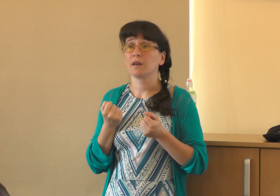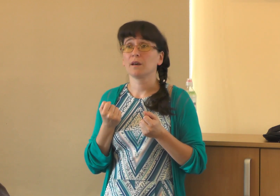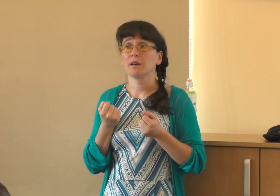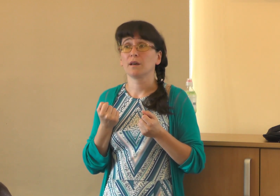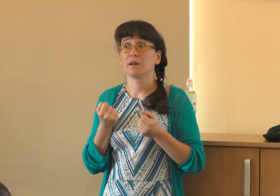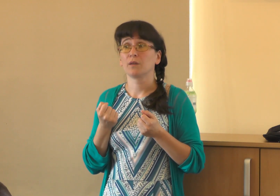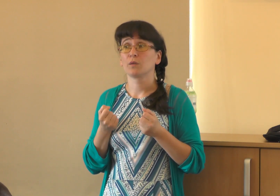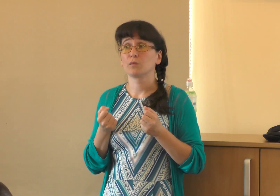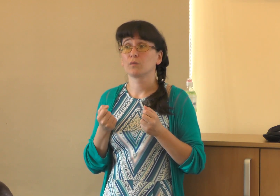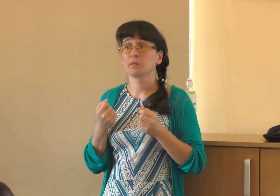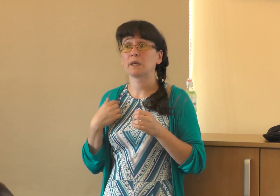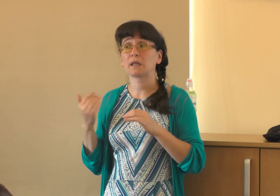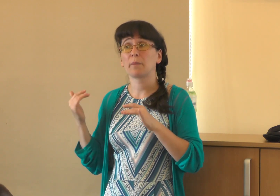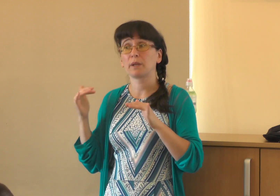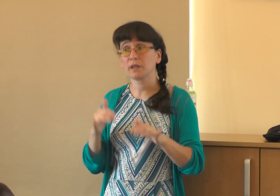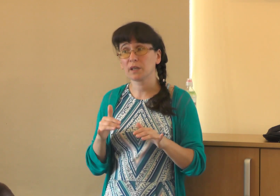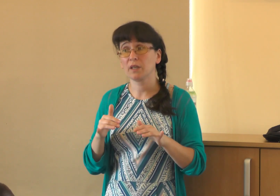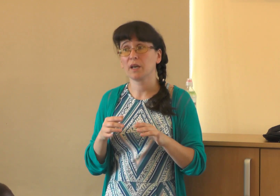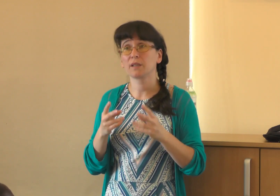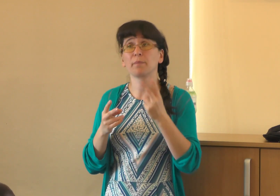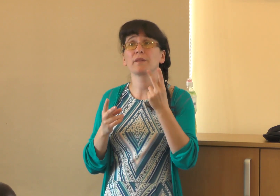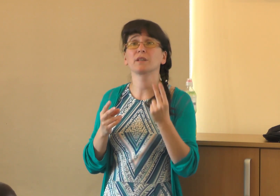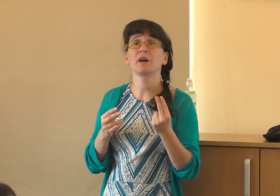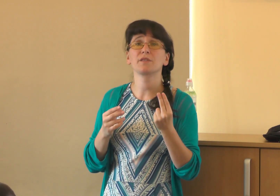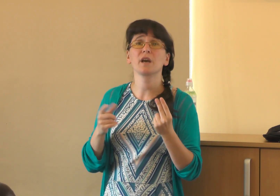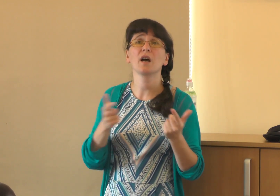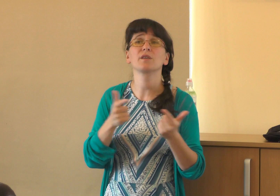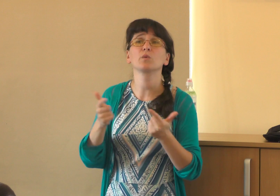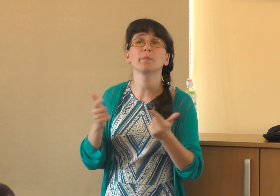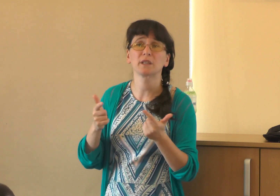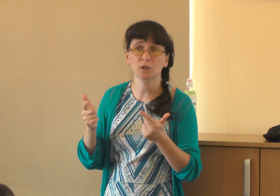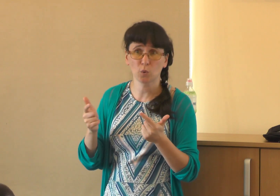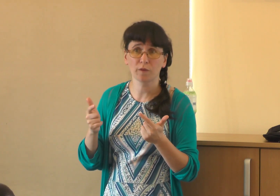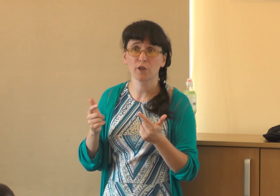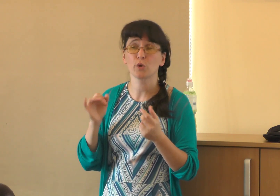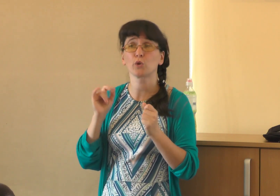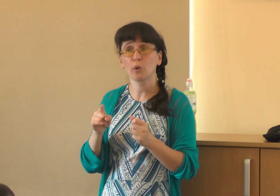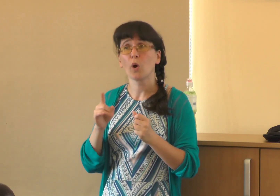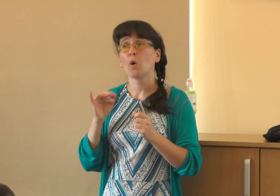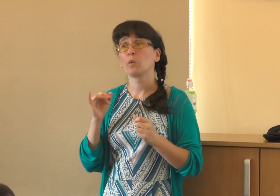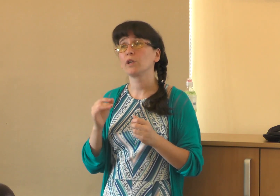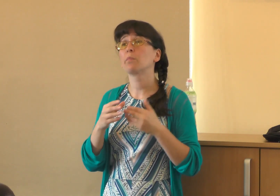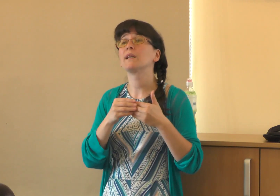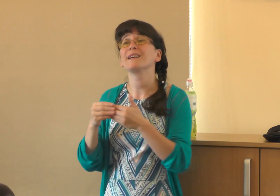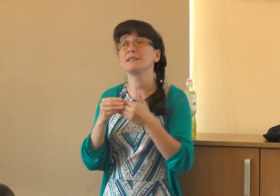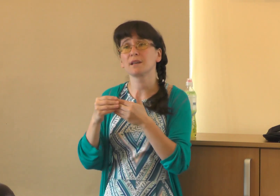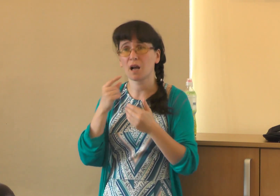мы когда приехали, это первые два дня, они в них подготовка идет, но у них были и лидера